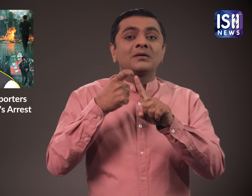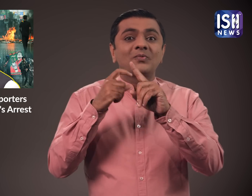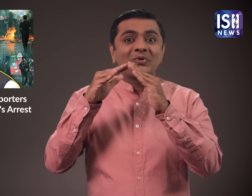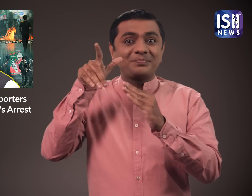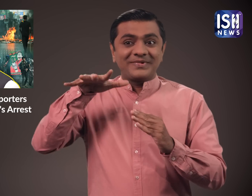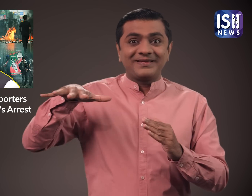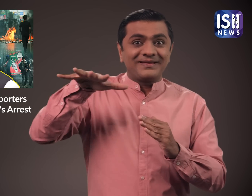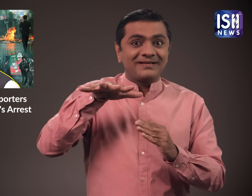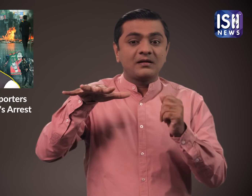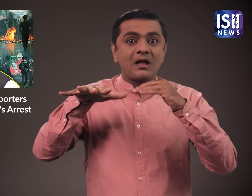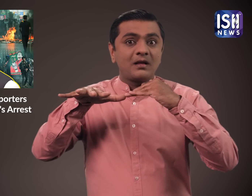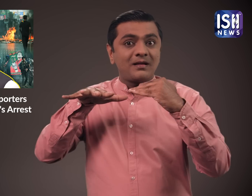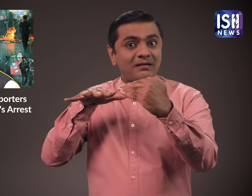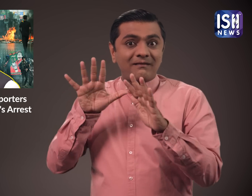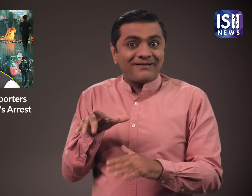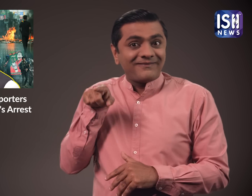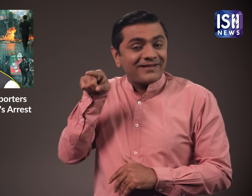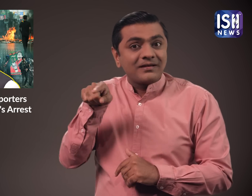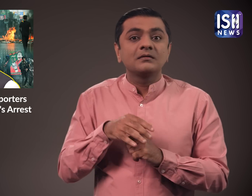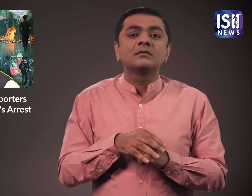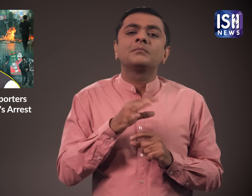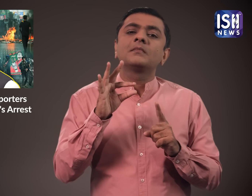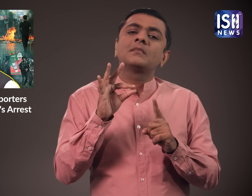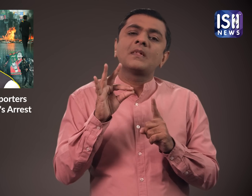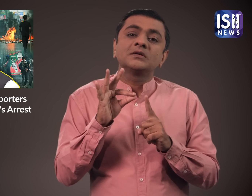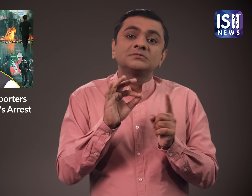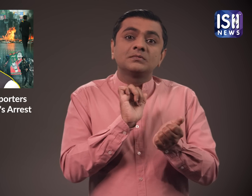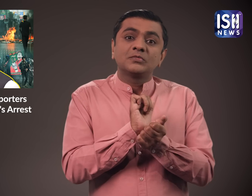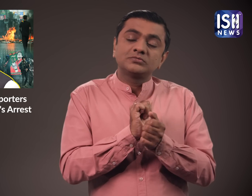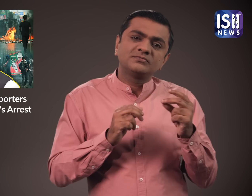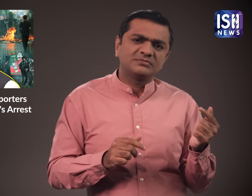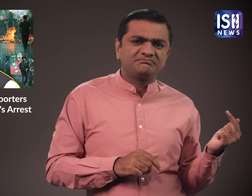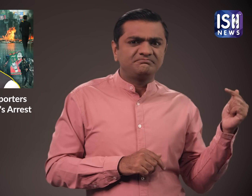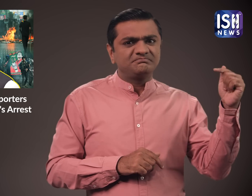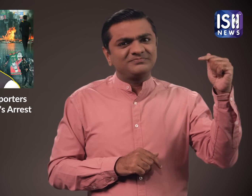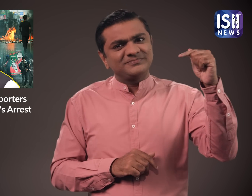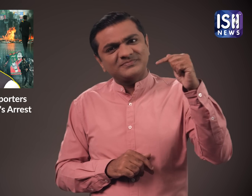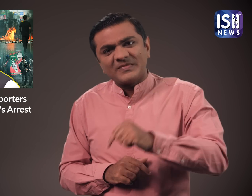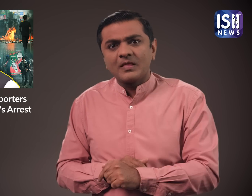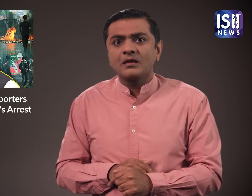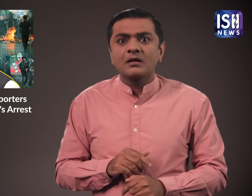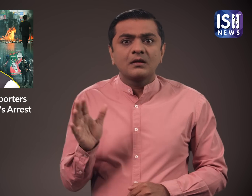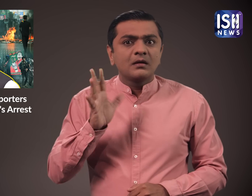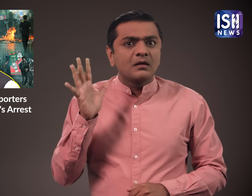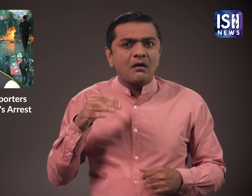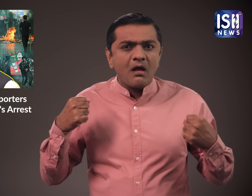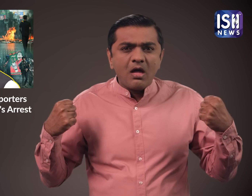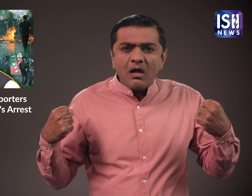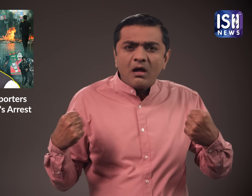तब खान के समर्थकों ने रस्ता जाम कर दिया और इट फेकी तथा बाहनों में तोड़ फोड़ की